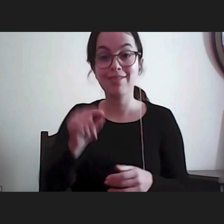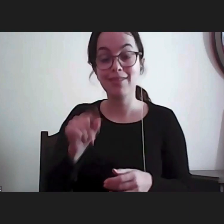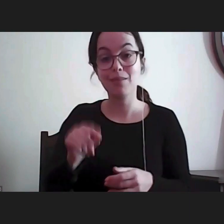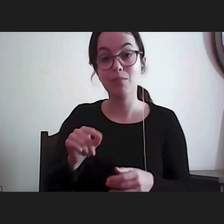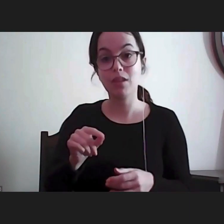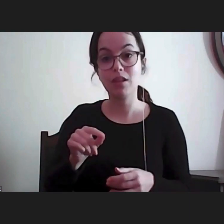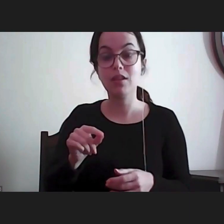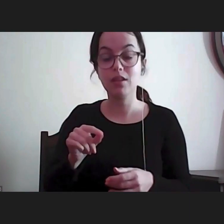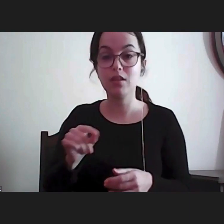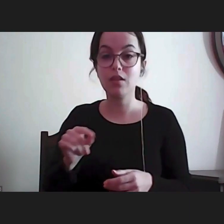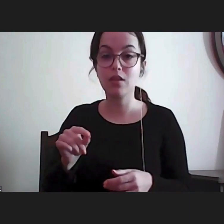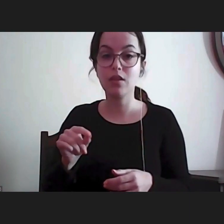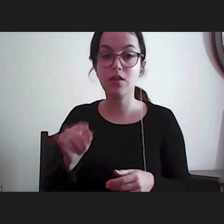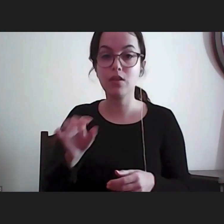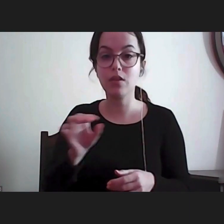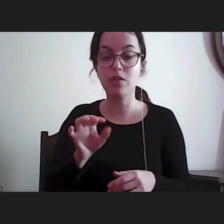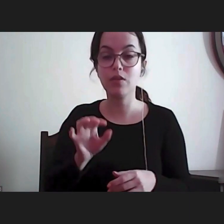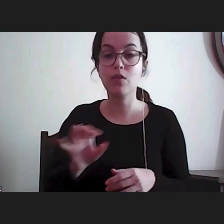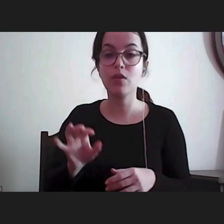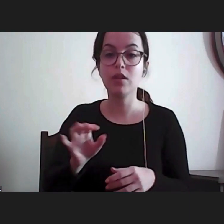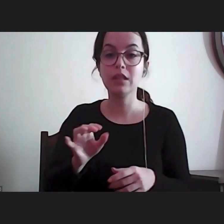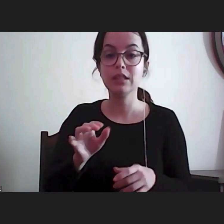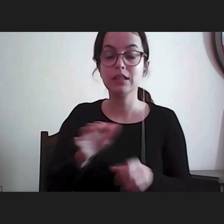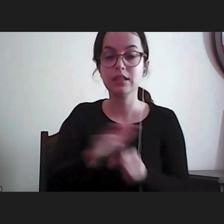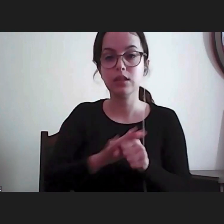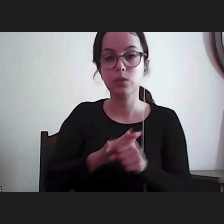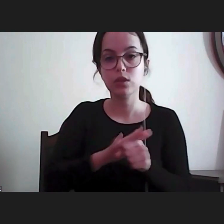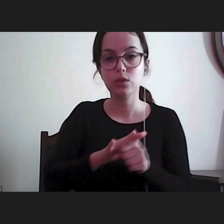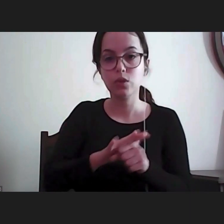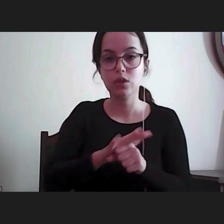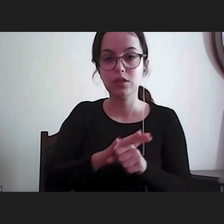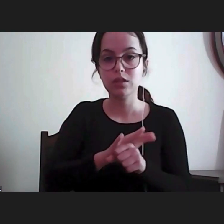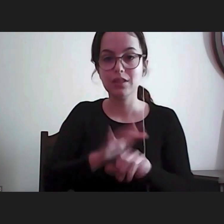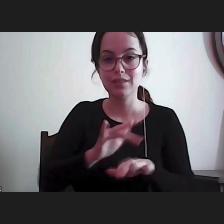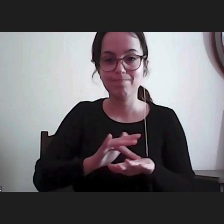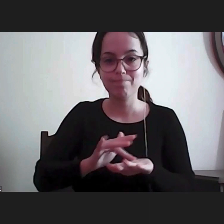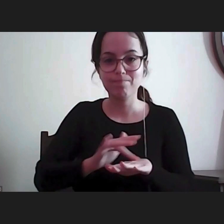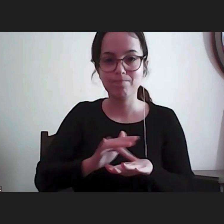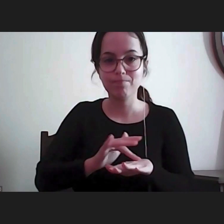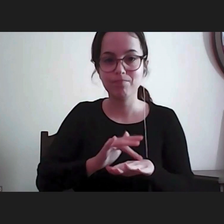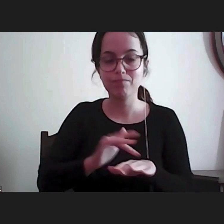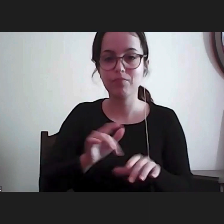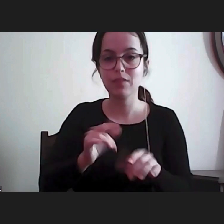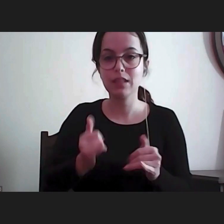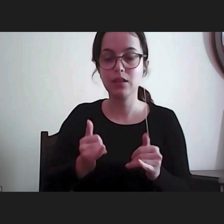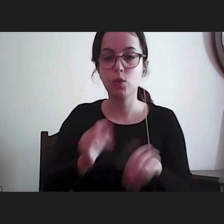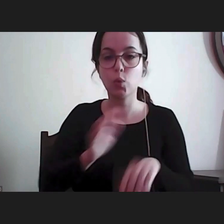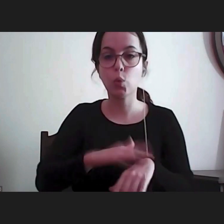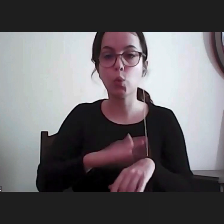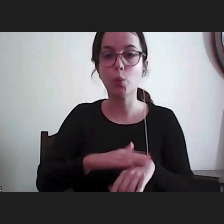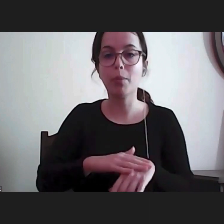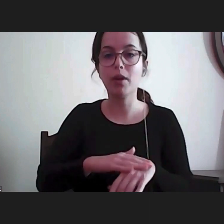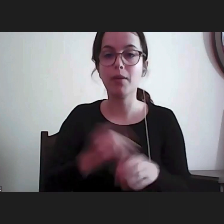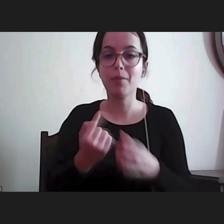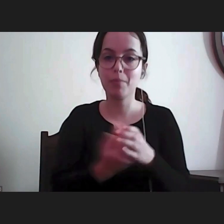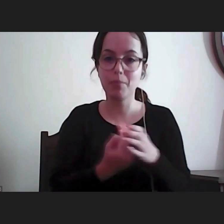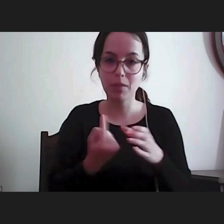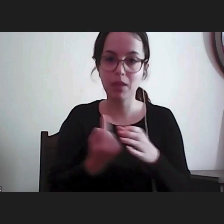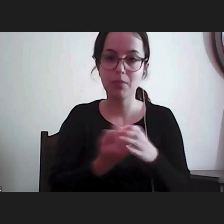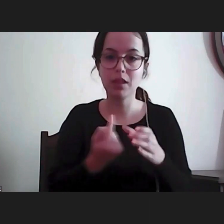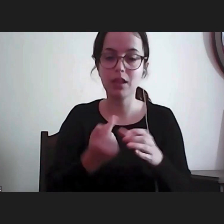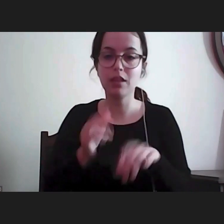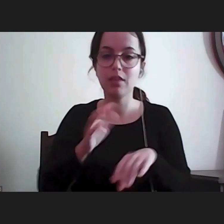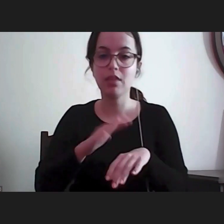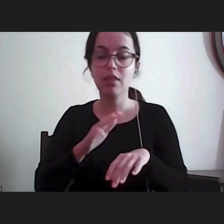as situações de vulnerabilidade decorrentes da situação pandémica e da guerra na Europa. Portanto, estas